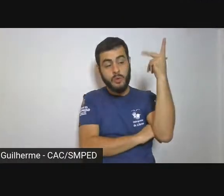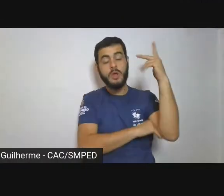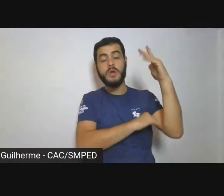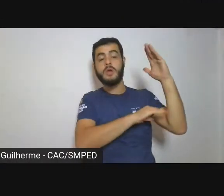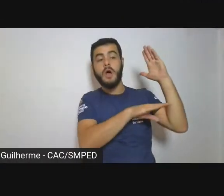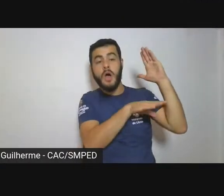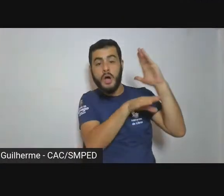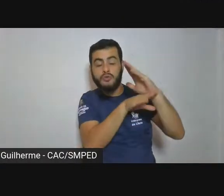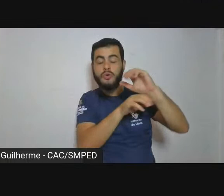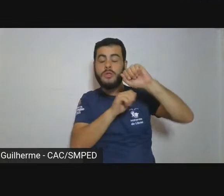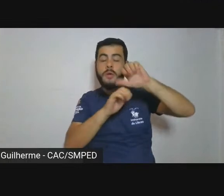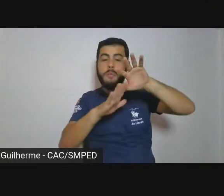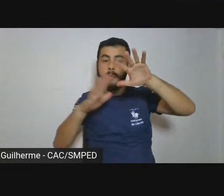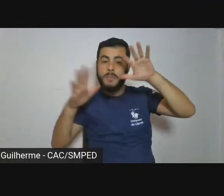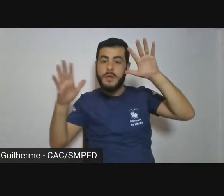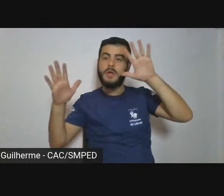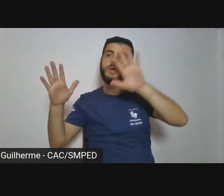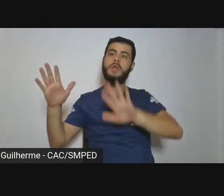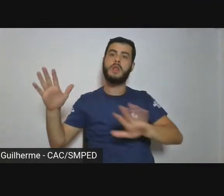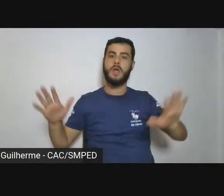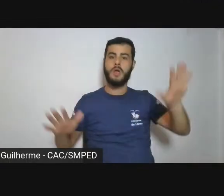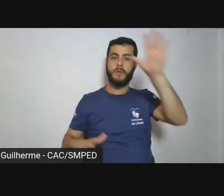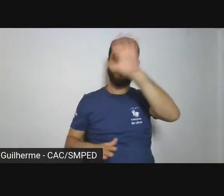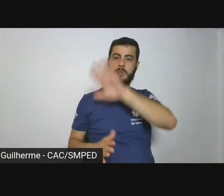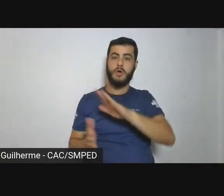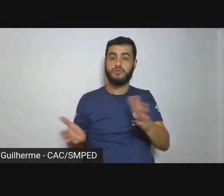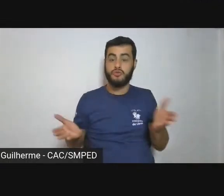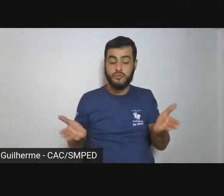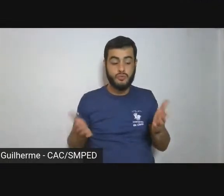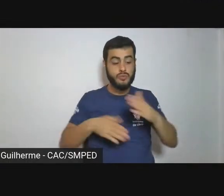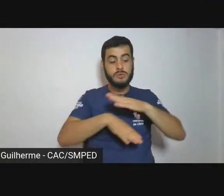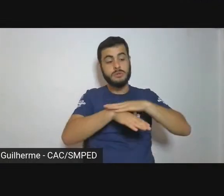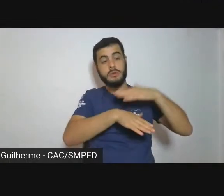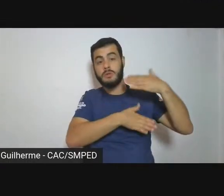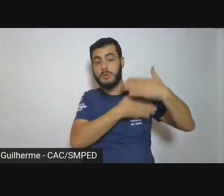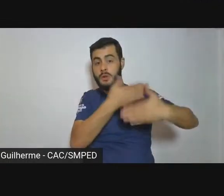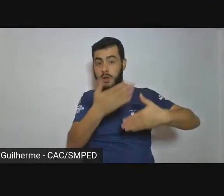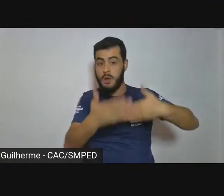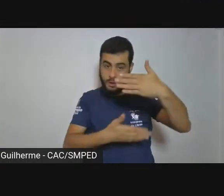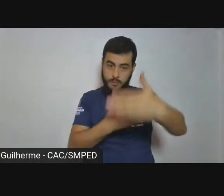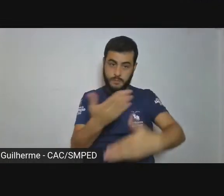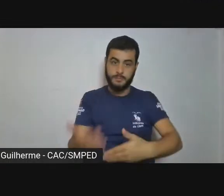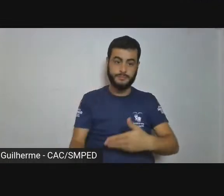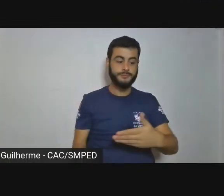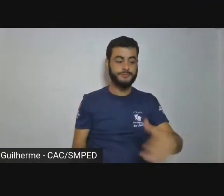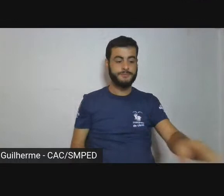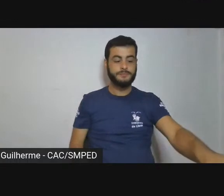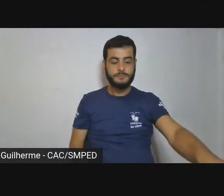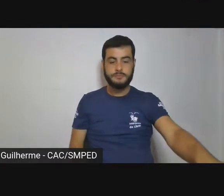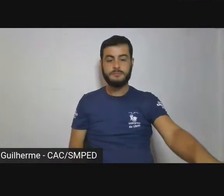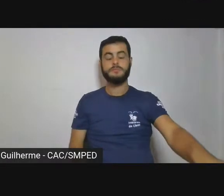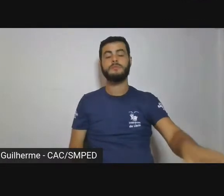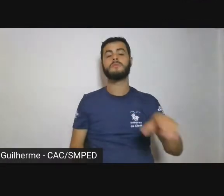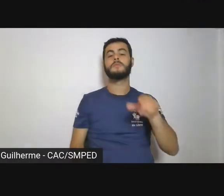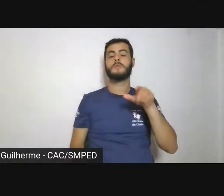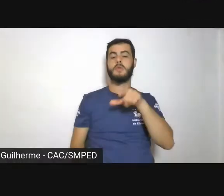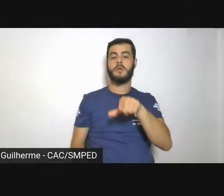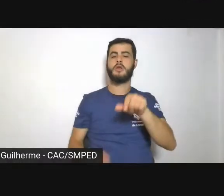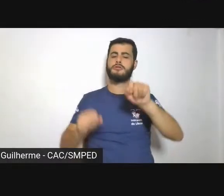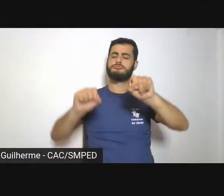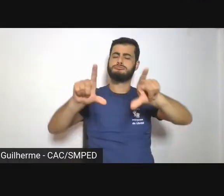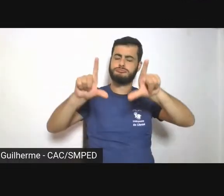que ela permaneça enquanto estes passam tão rápido, tudo é obra da plenitude,